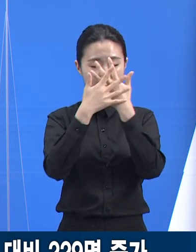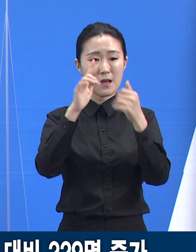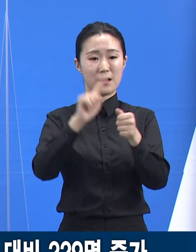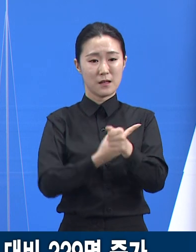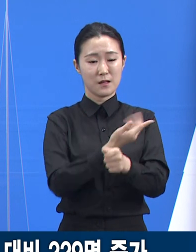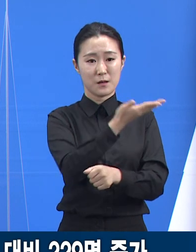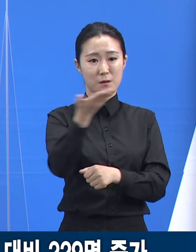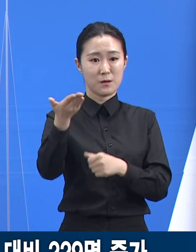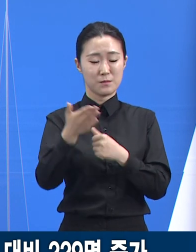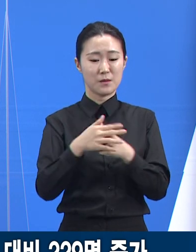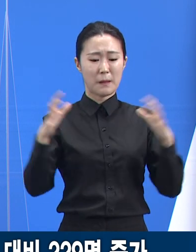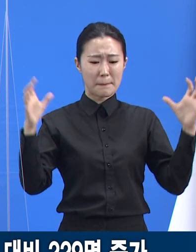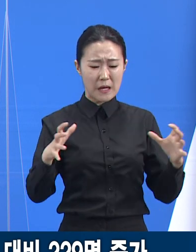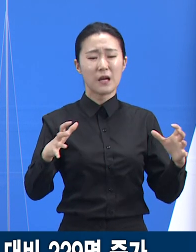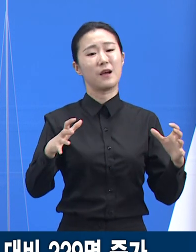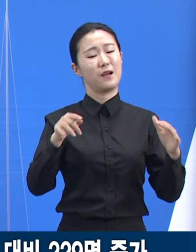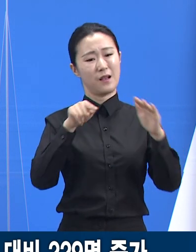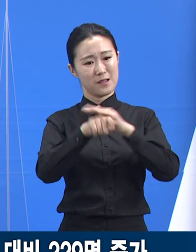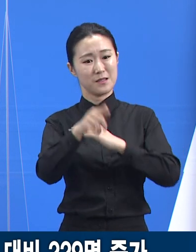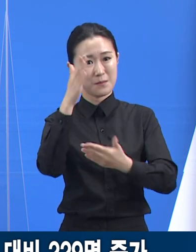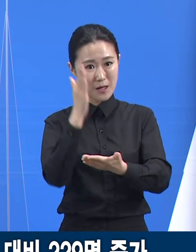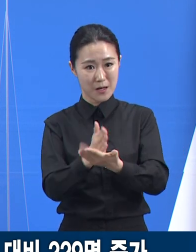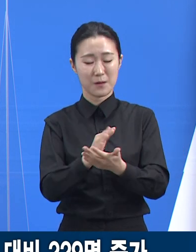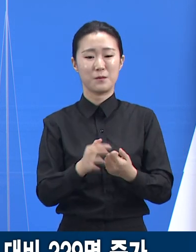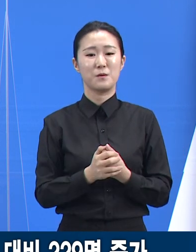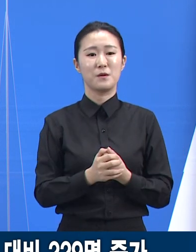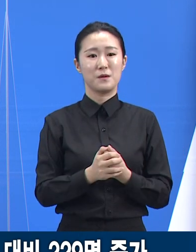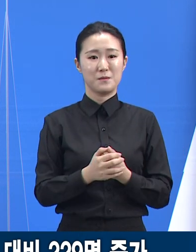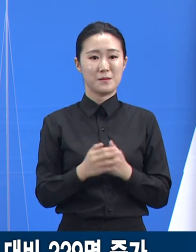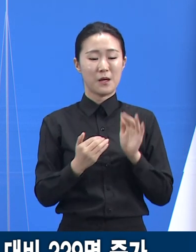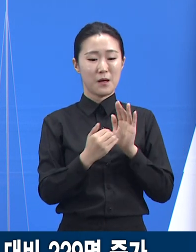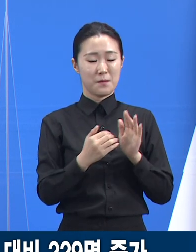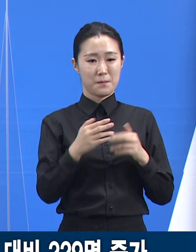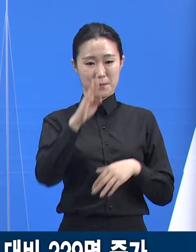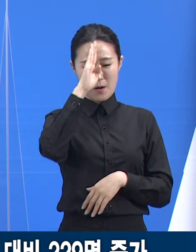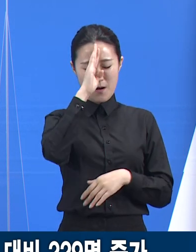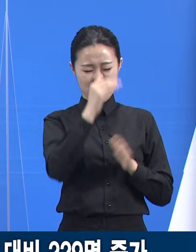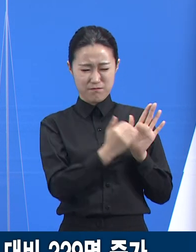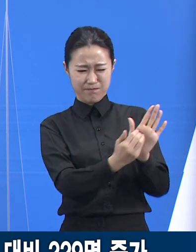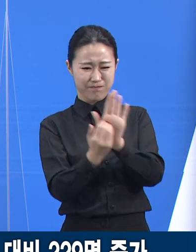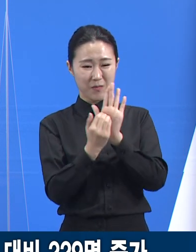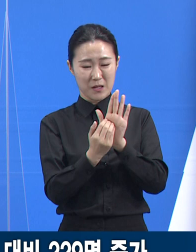환기를 자주 하는 등 방역수칙을 철저히 지켜주시는 것이 중요합니다.